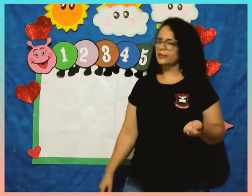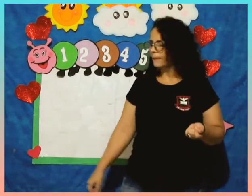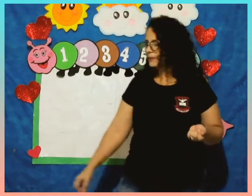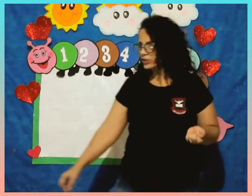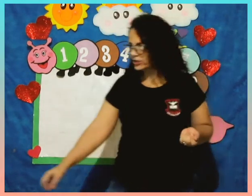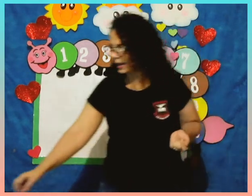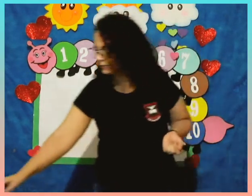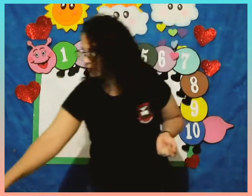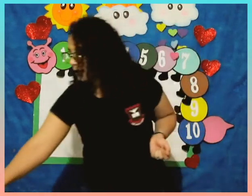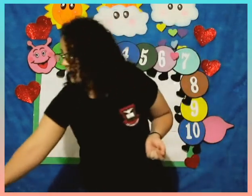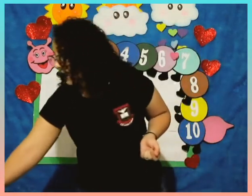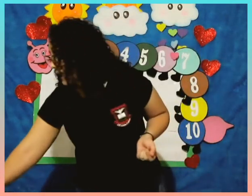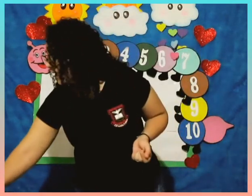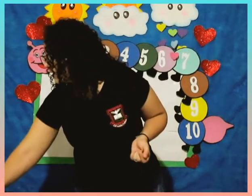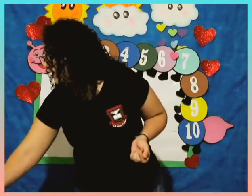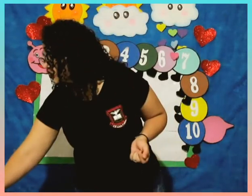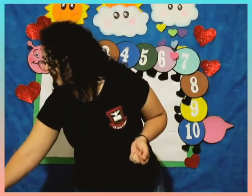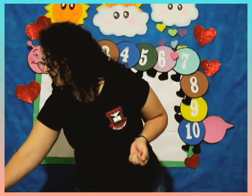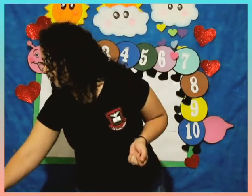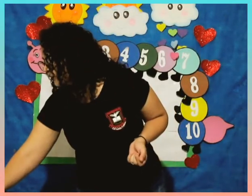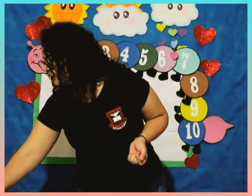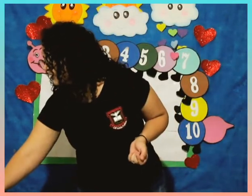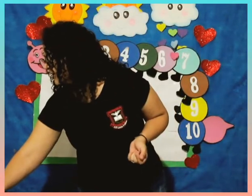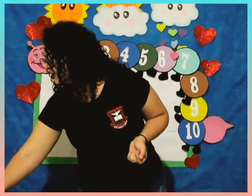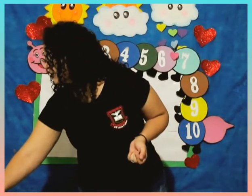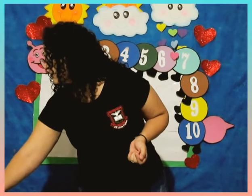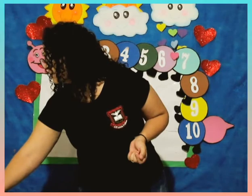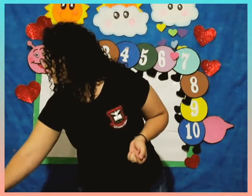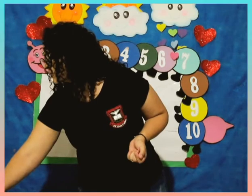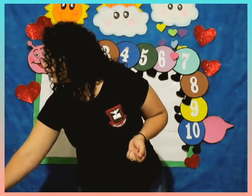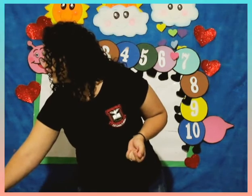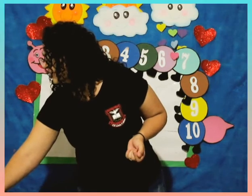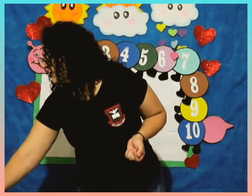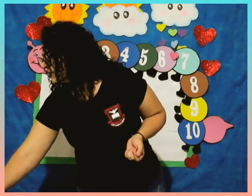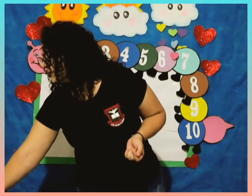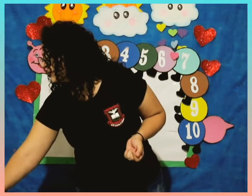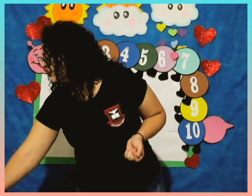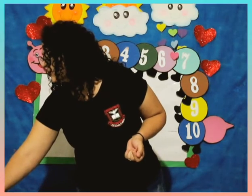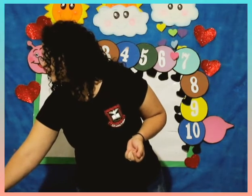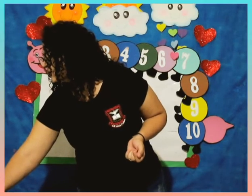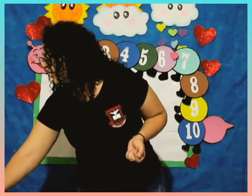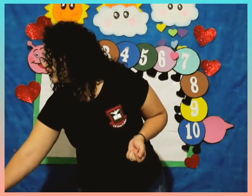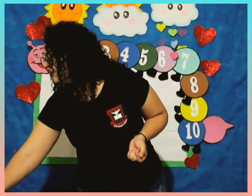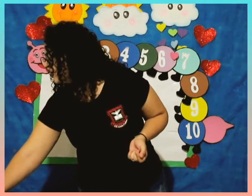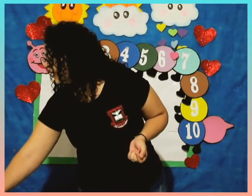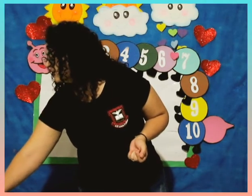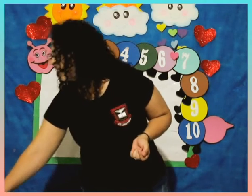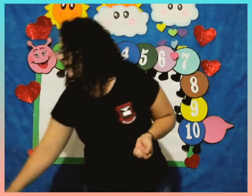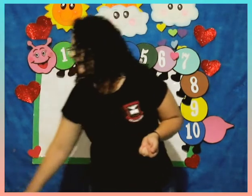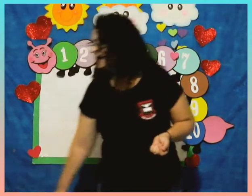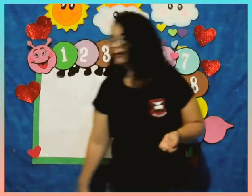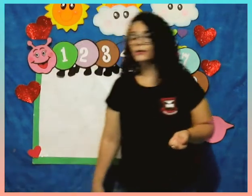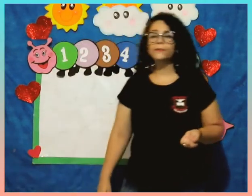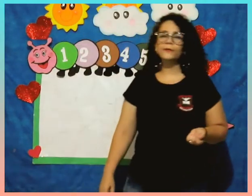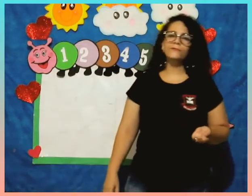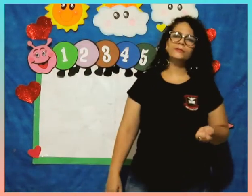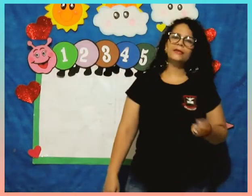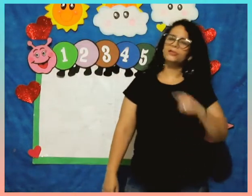caprichado. Ah, e a tia falou para vocês que eu ia trazer uma atividade bem bacana para vocês.